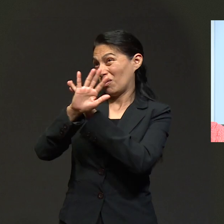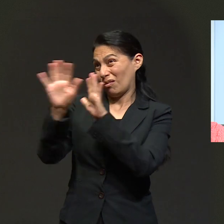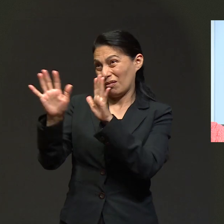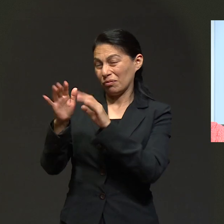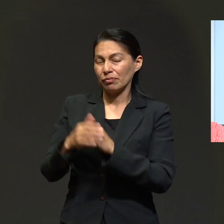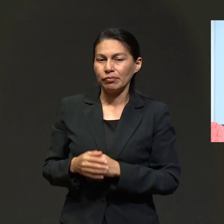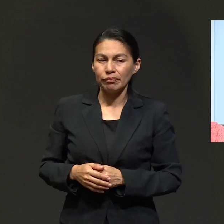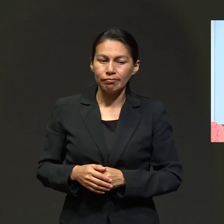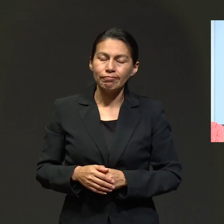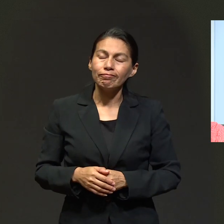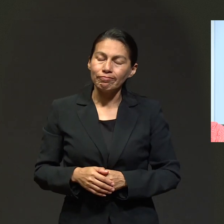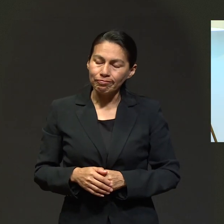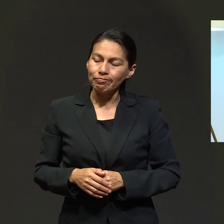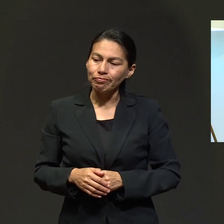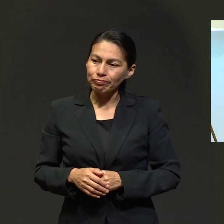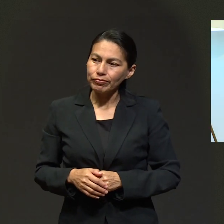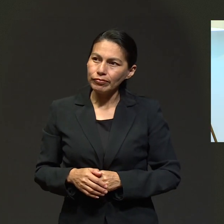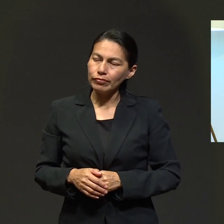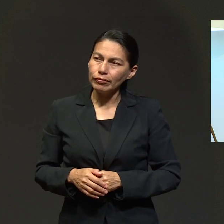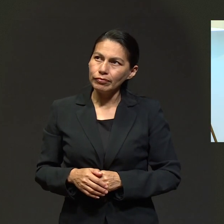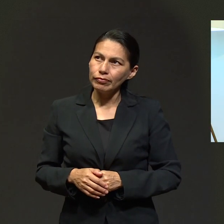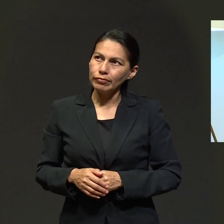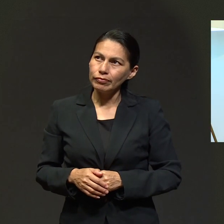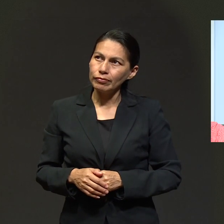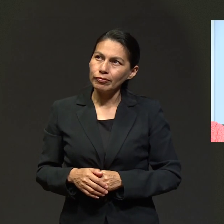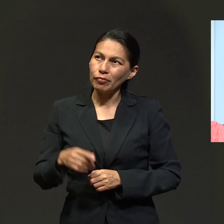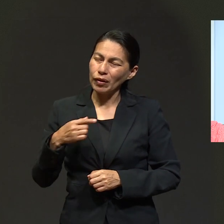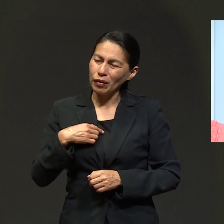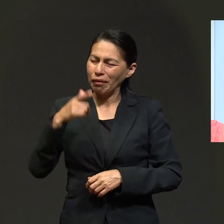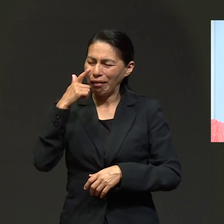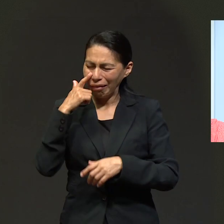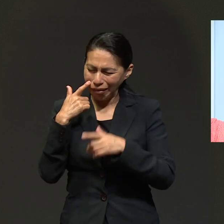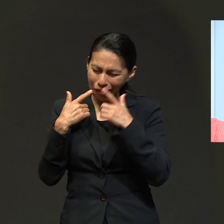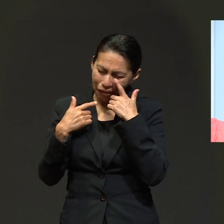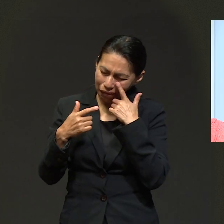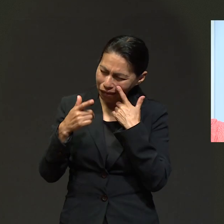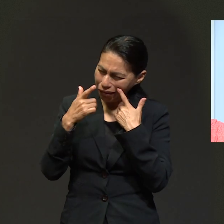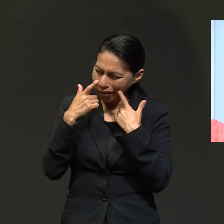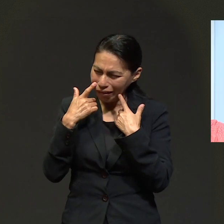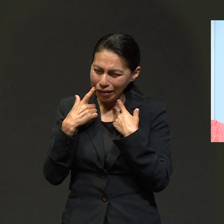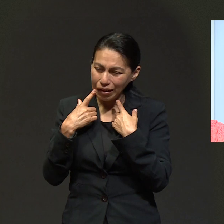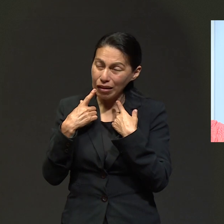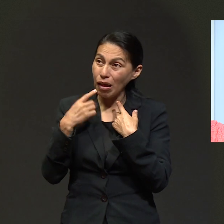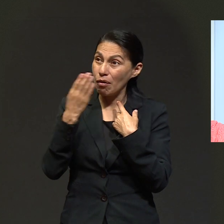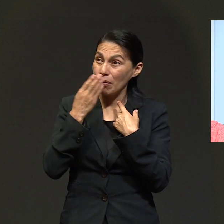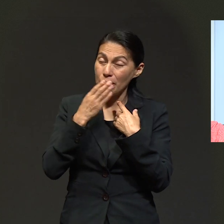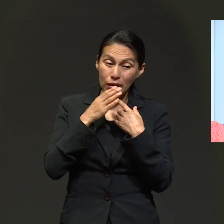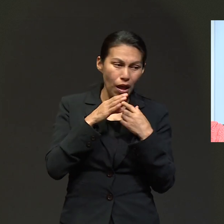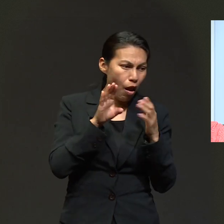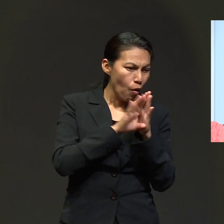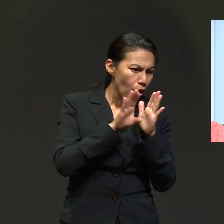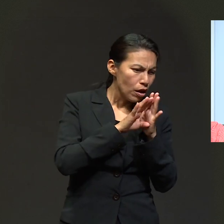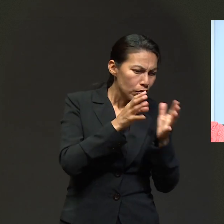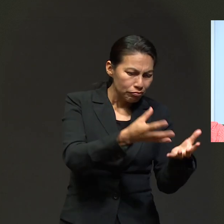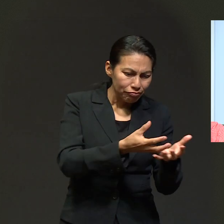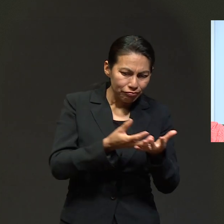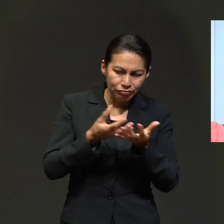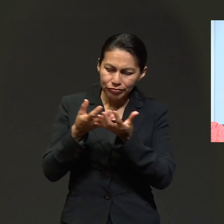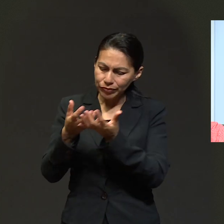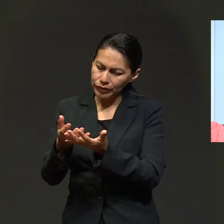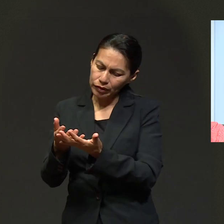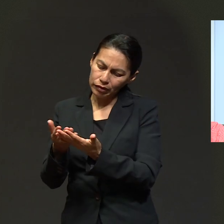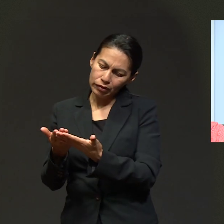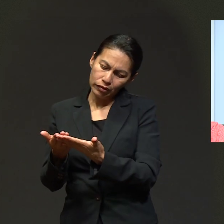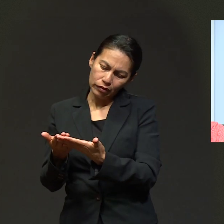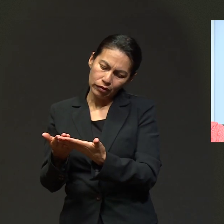Le dejaste un ultimátum a Dios. Sí, y créanme que seguí llorando, fui por mi